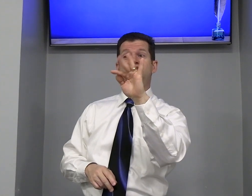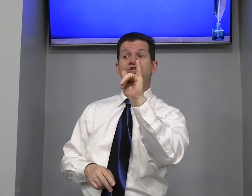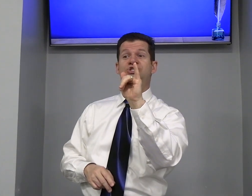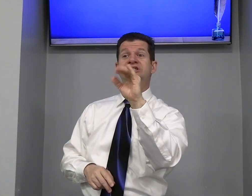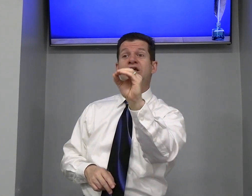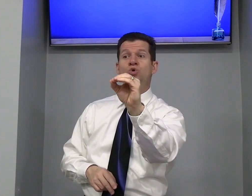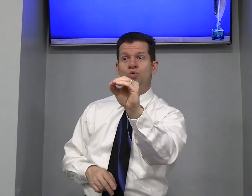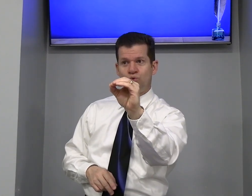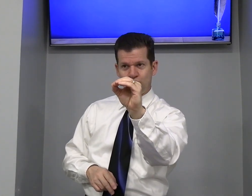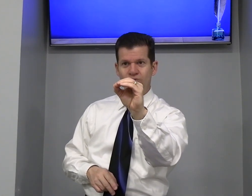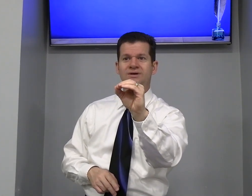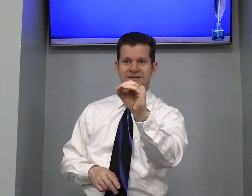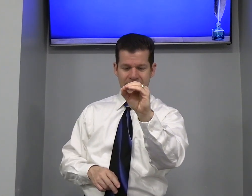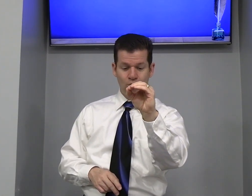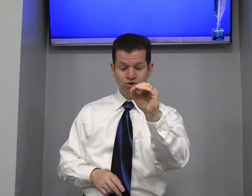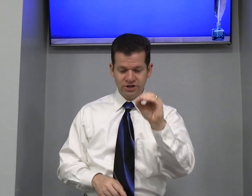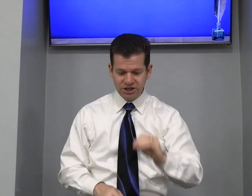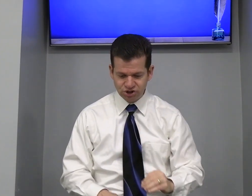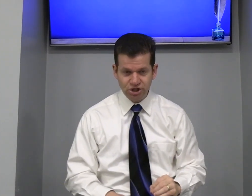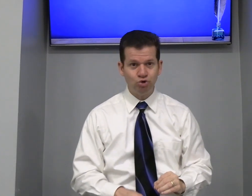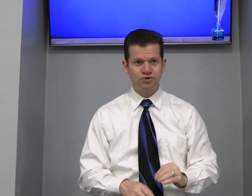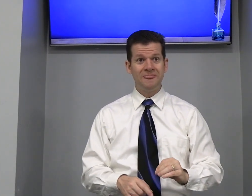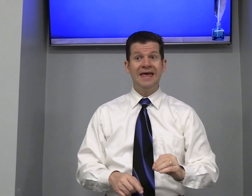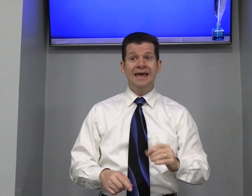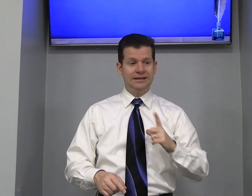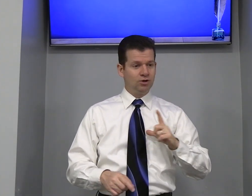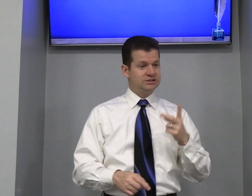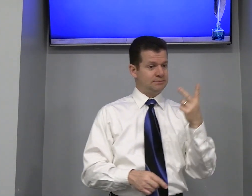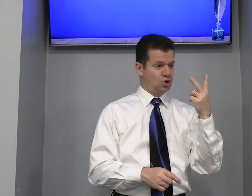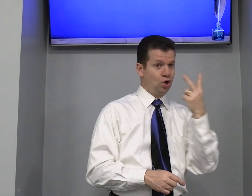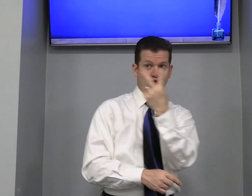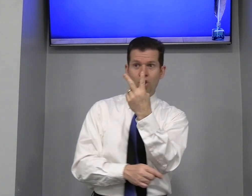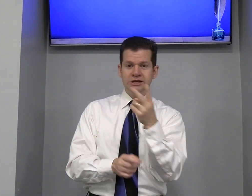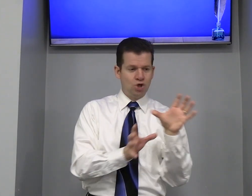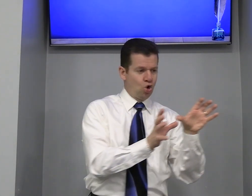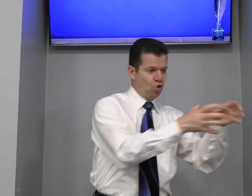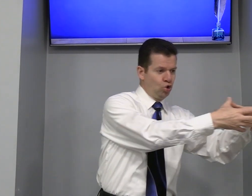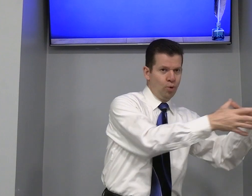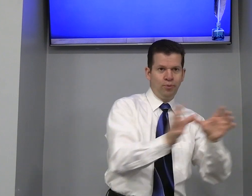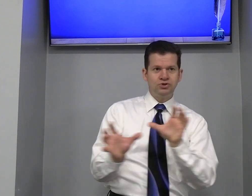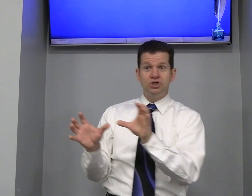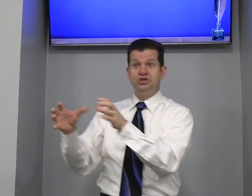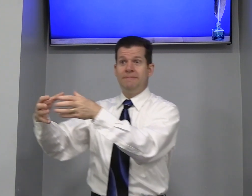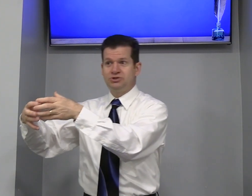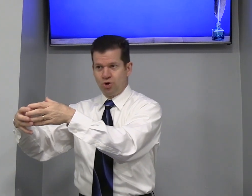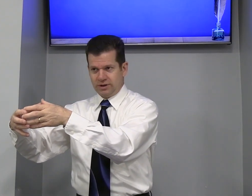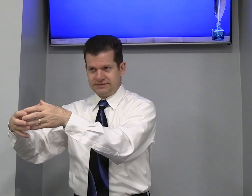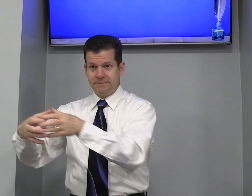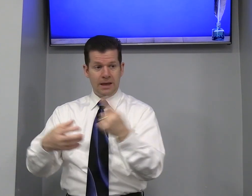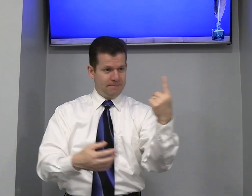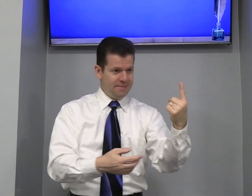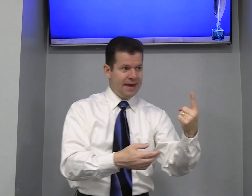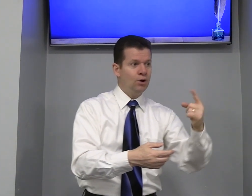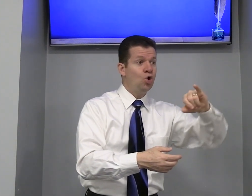Gentil Os gentios Então, nós temos dois grupos de pessoas Primeiro